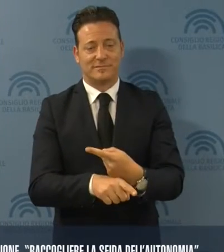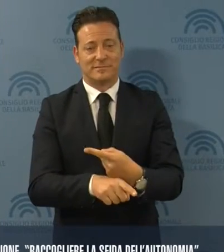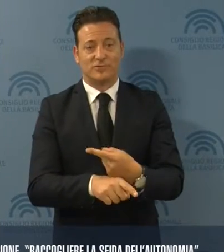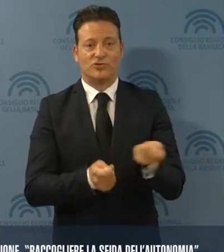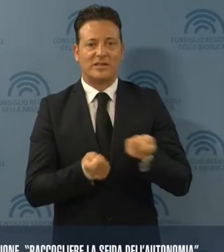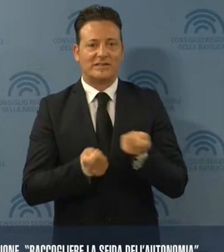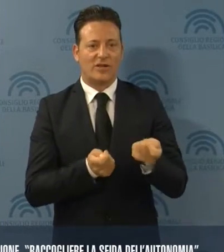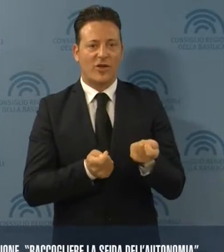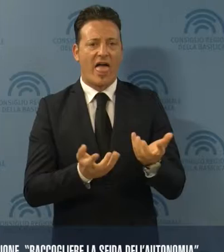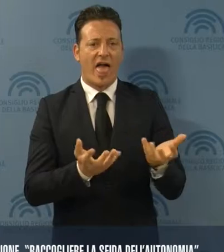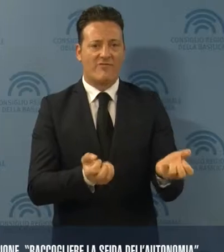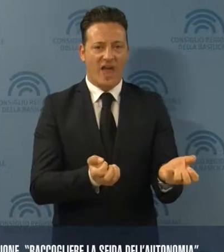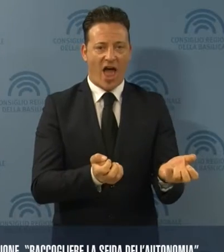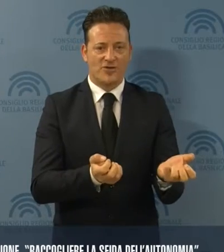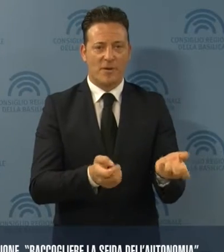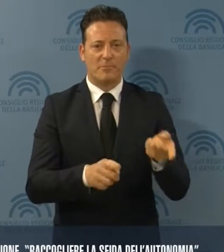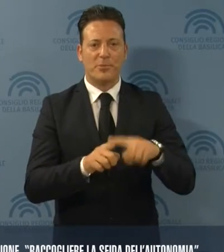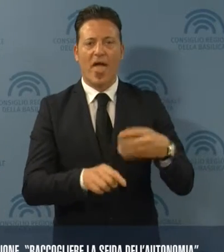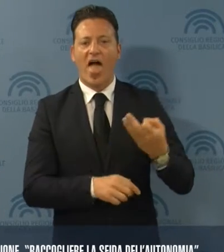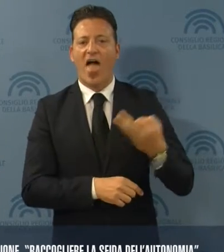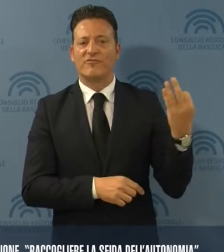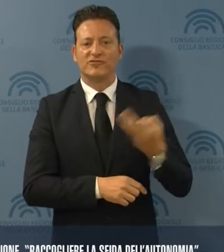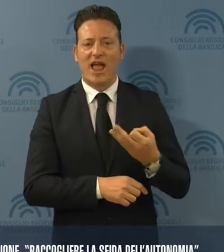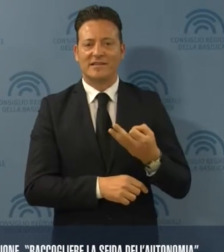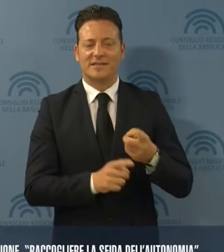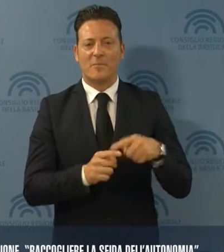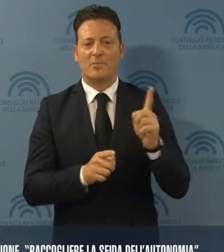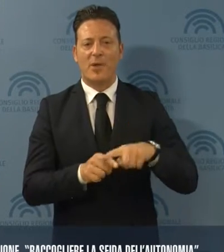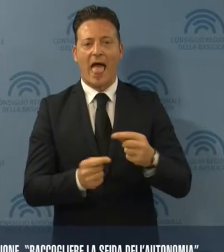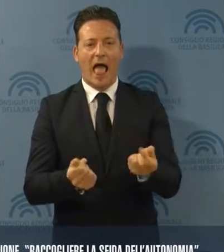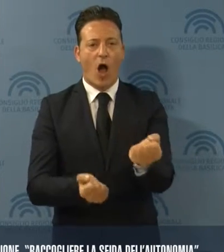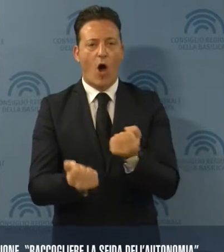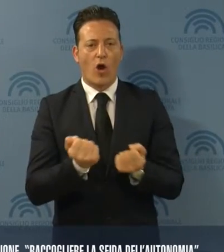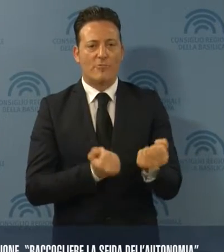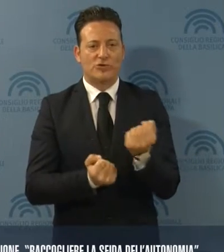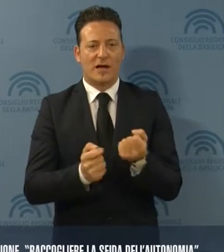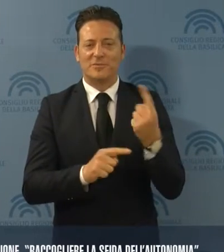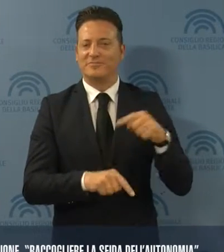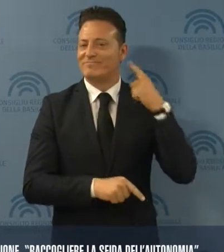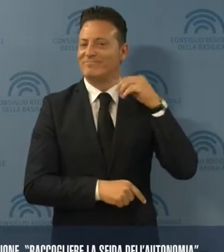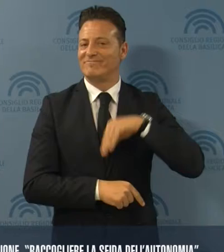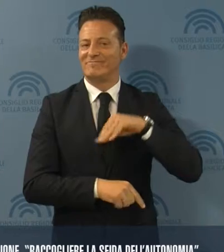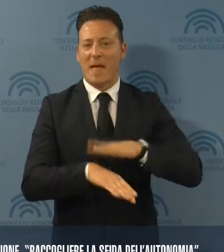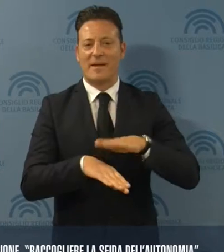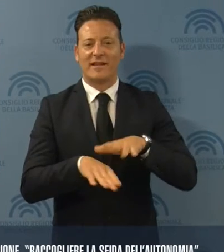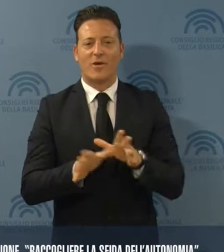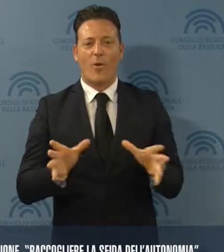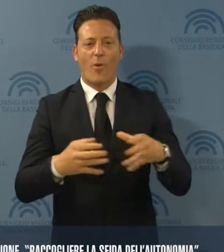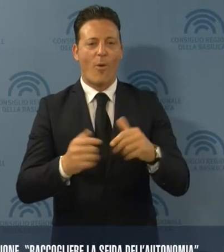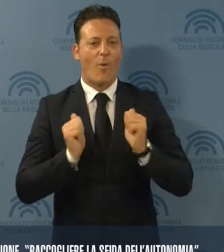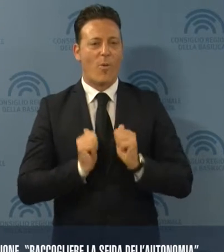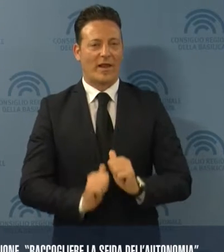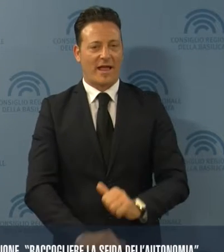magari gestendole con efficacia, efficienza, economicità e senso di appartenenza alla comunità.